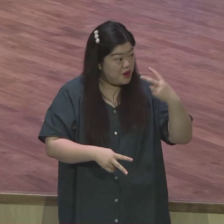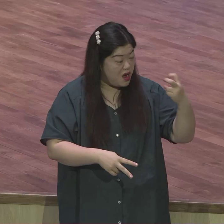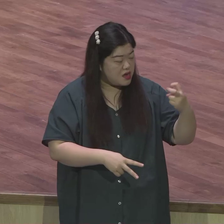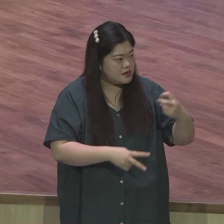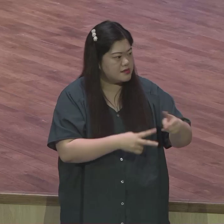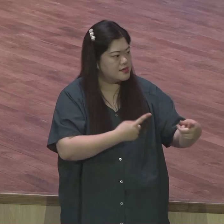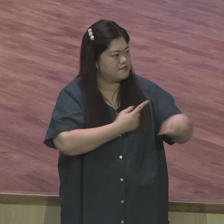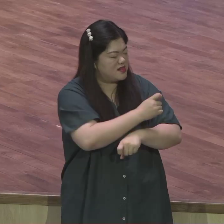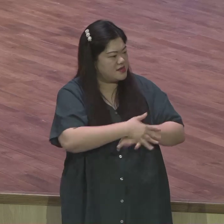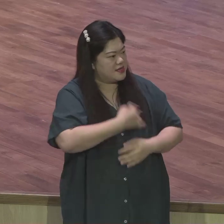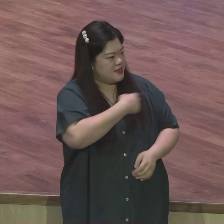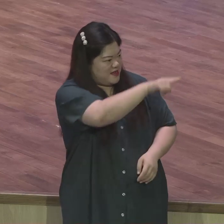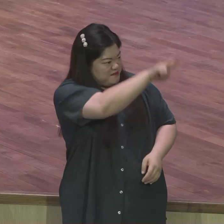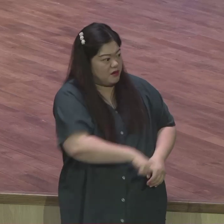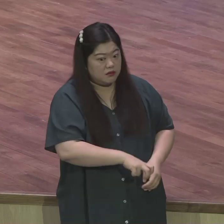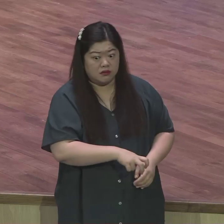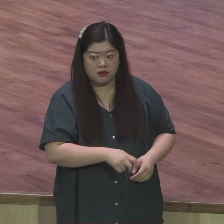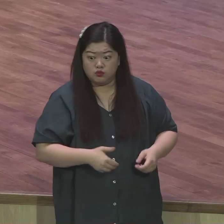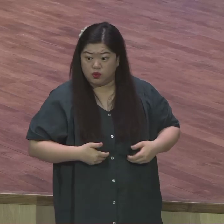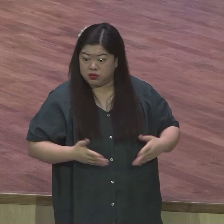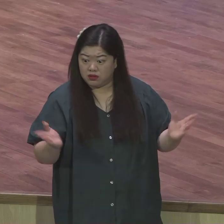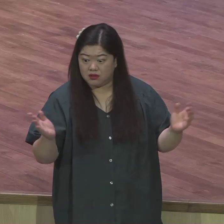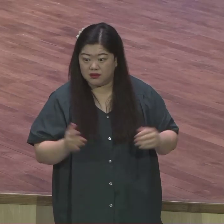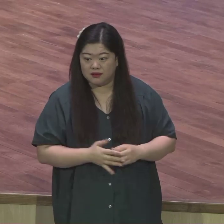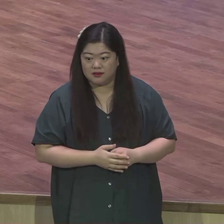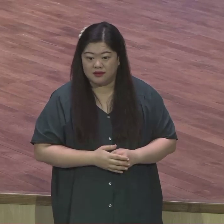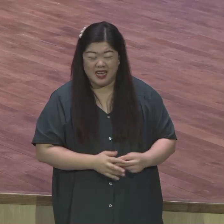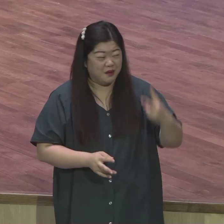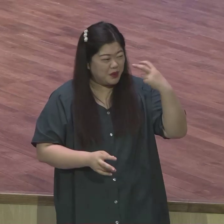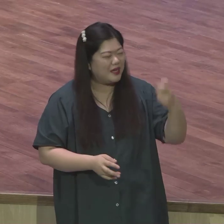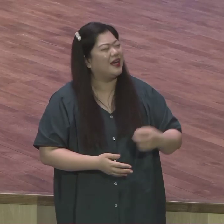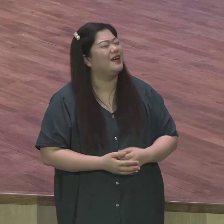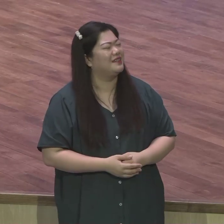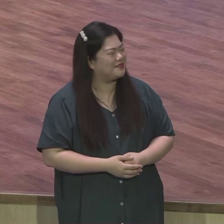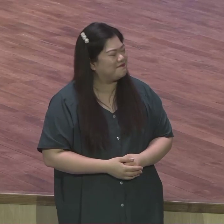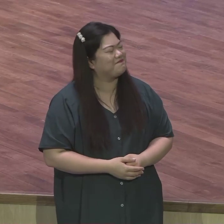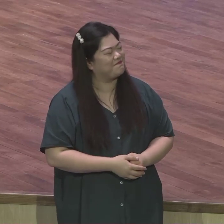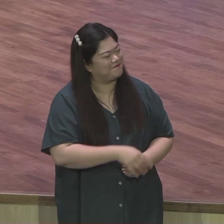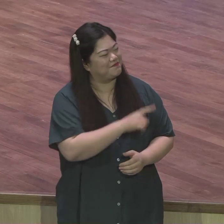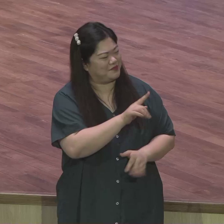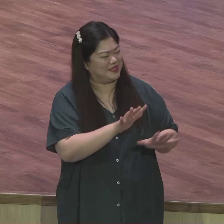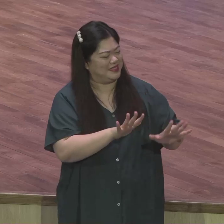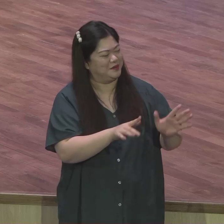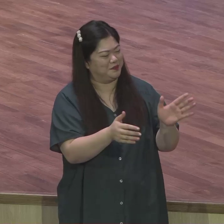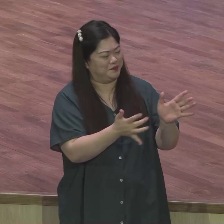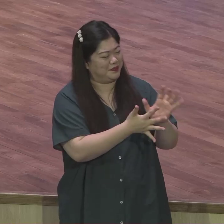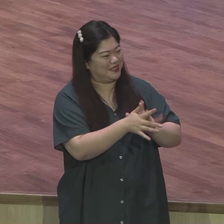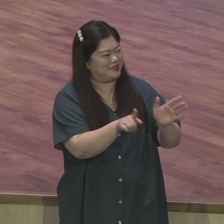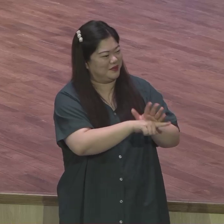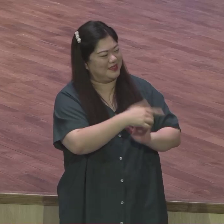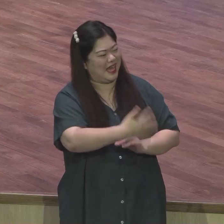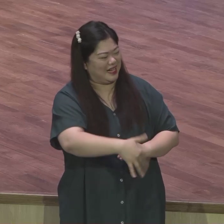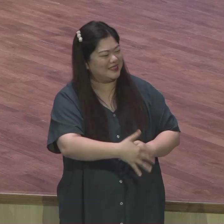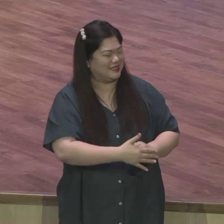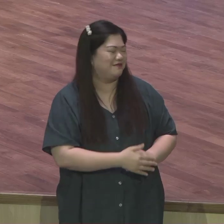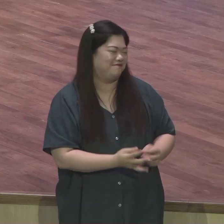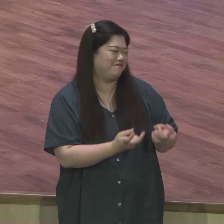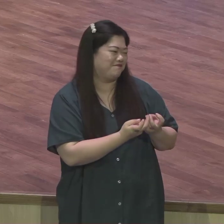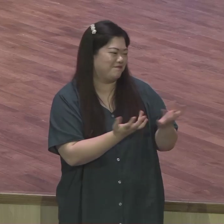언젠가 크게 부끄러워할 거야 당당하죠 여러분 이 바울이 말이죠 바울을 비방하는데 바울은